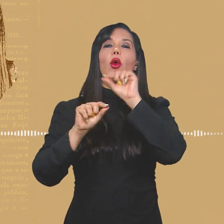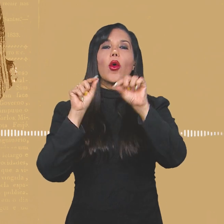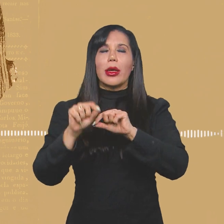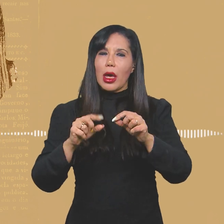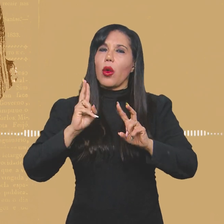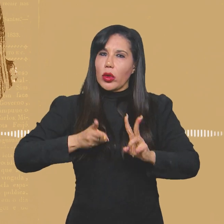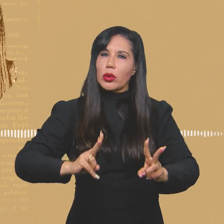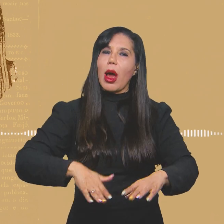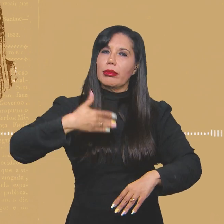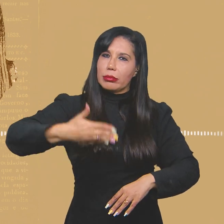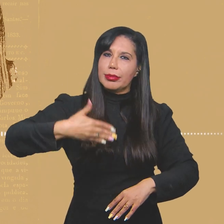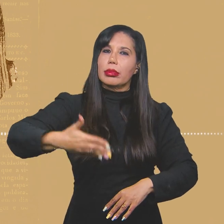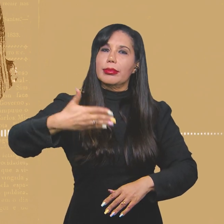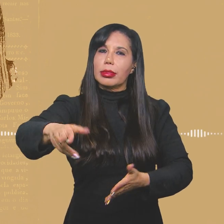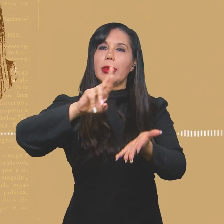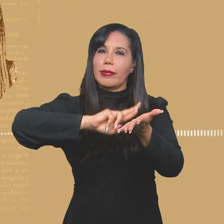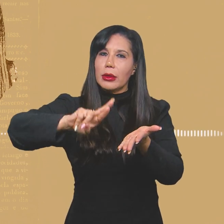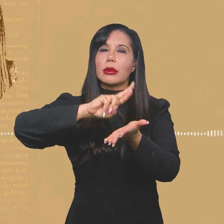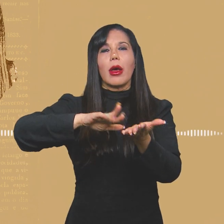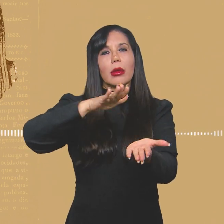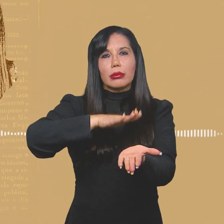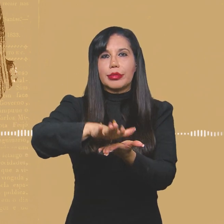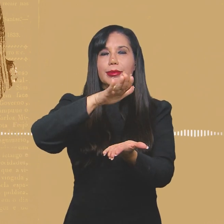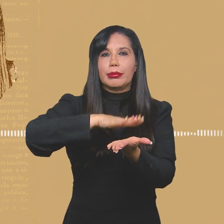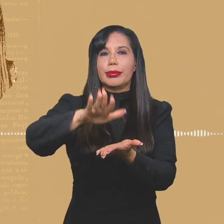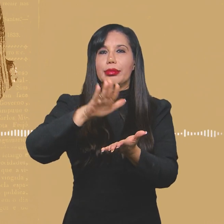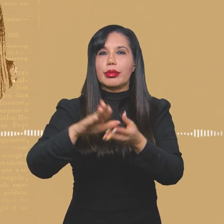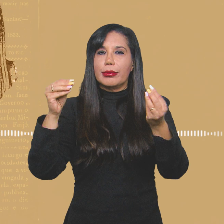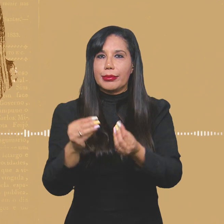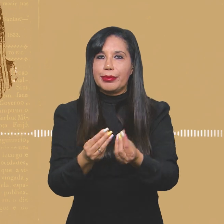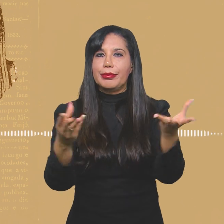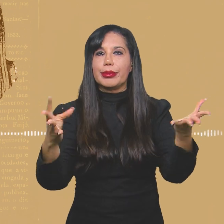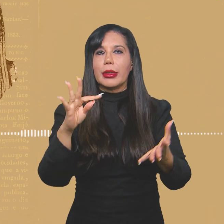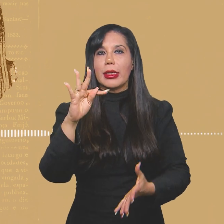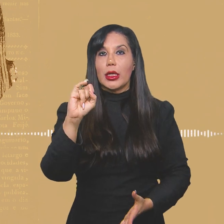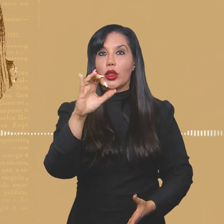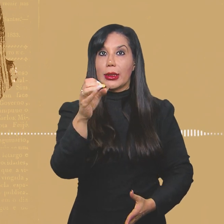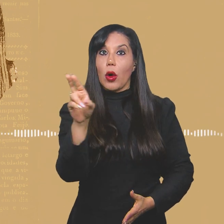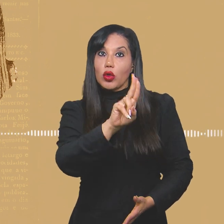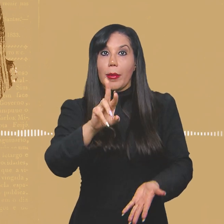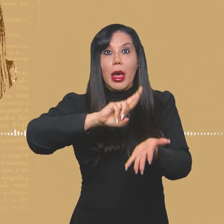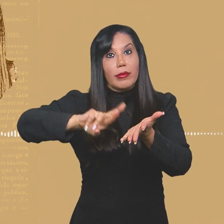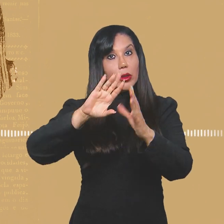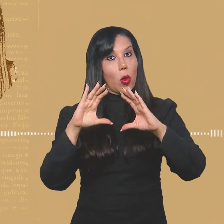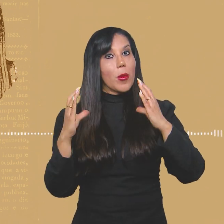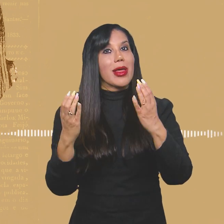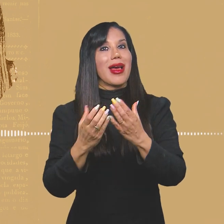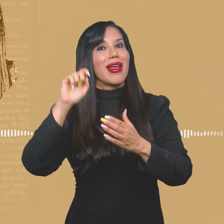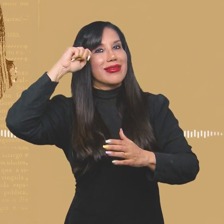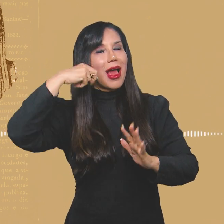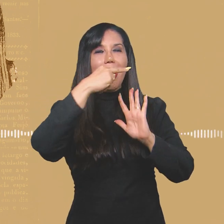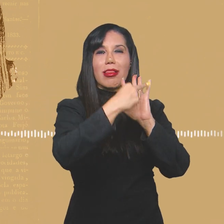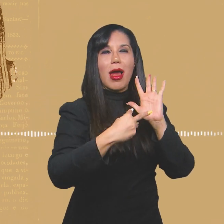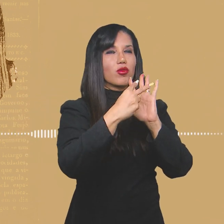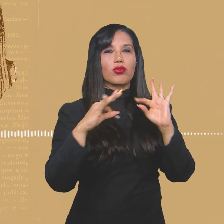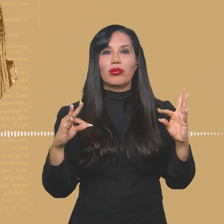periodicidade que fosse capaz de marcar a presença da tição entre a comunidade negra e leitores em geral.